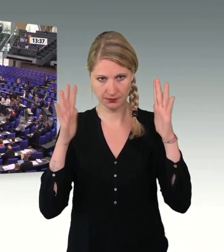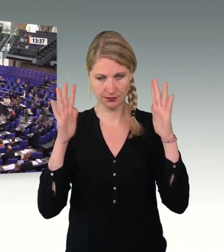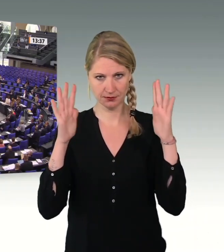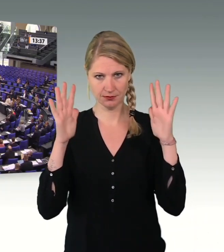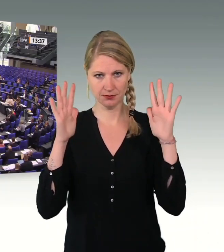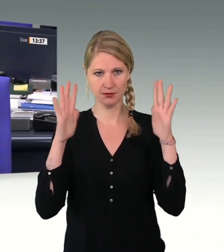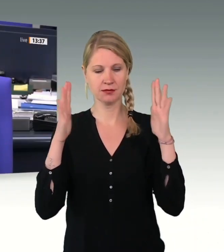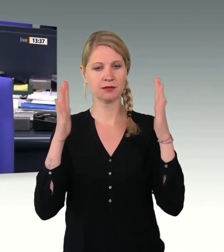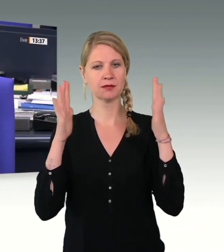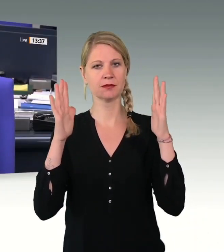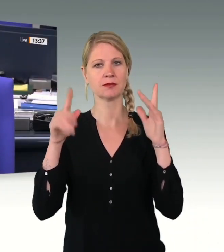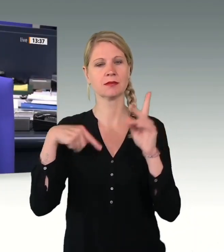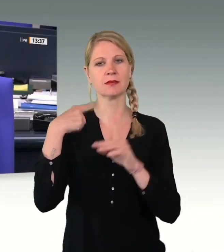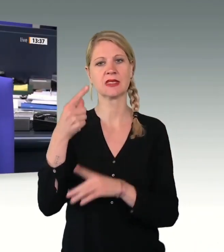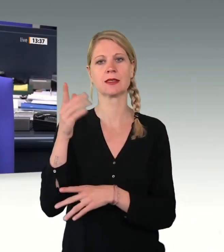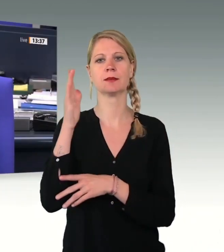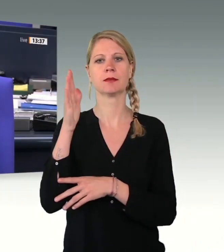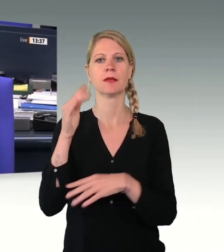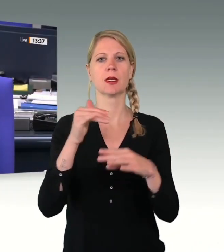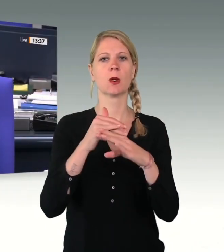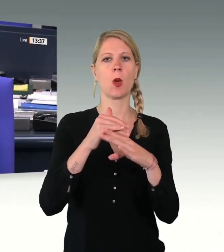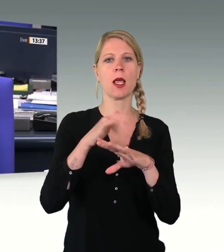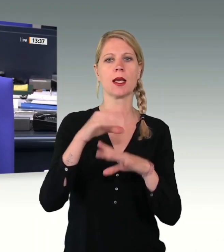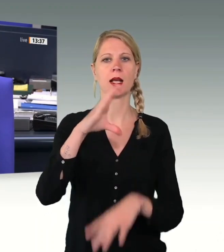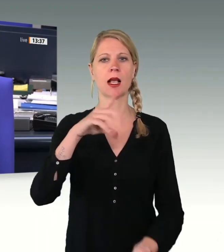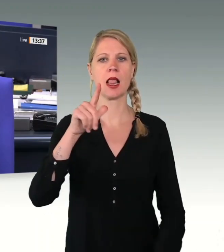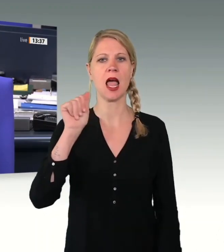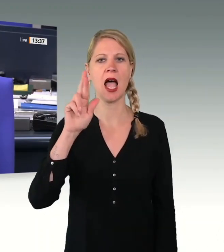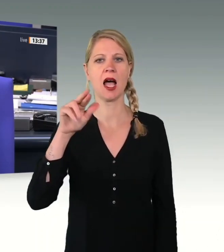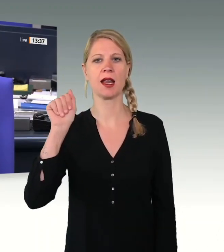Das Wort hat die Kollegin Clara Bünger für die Fraktion Die Linke.